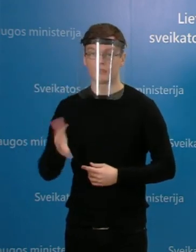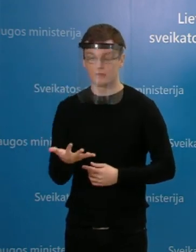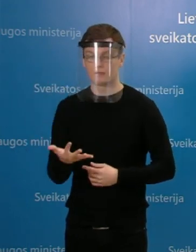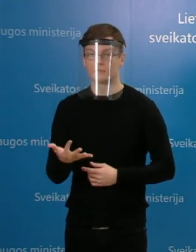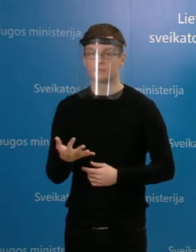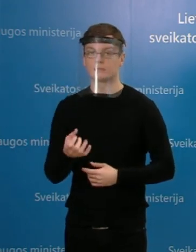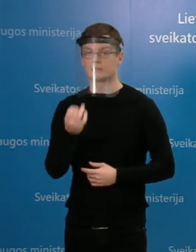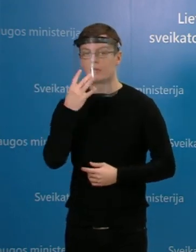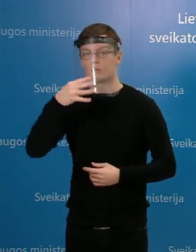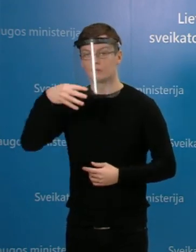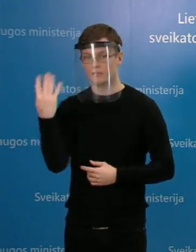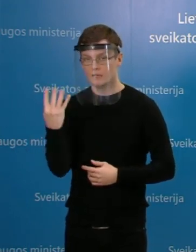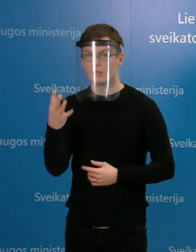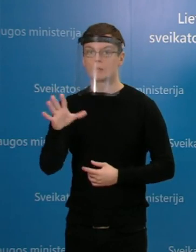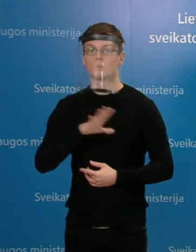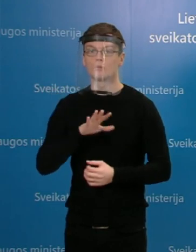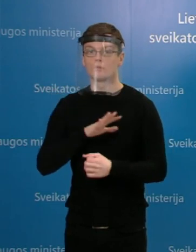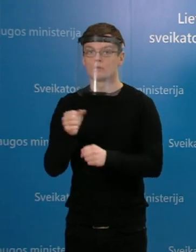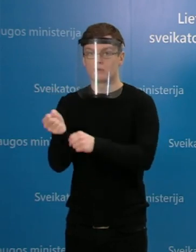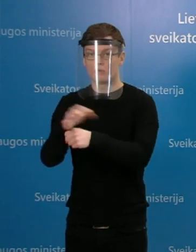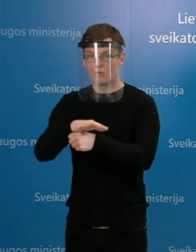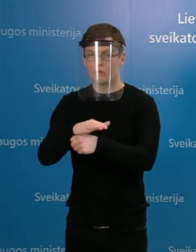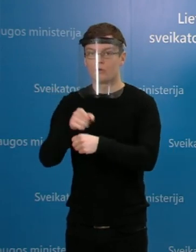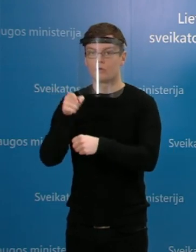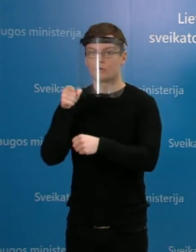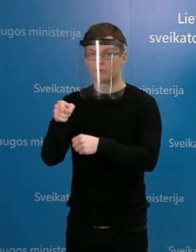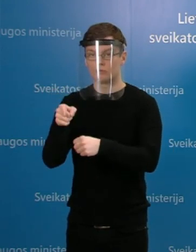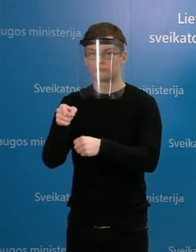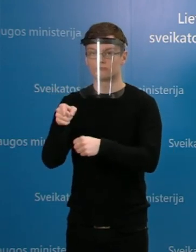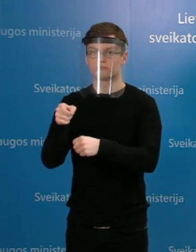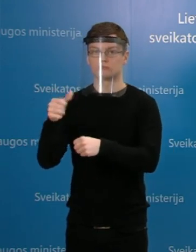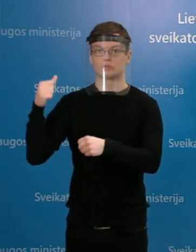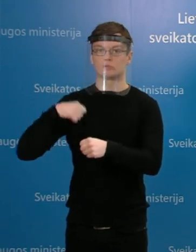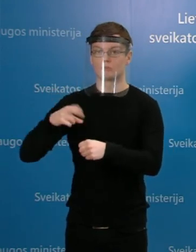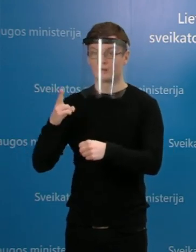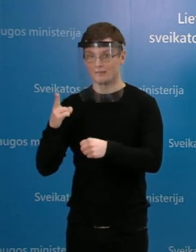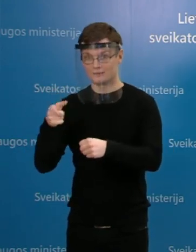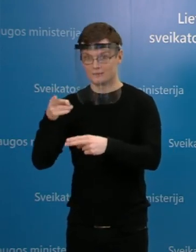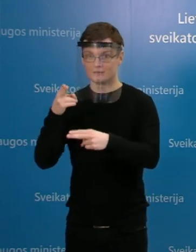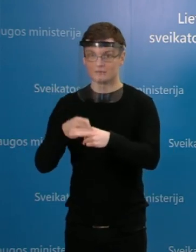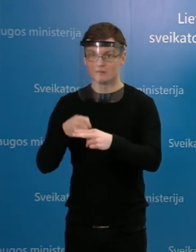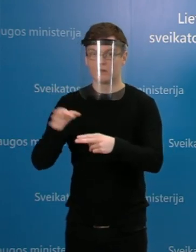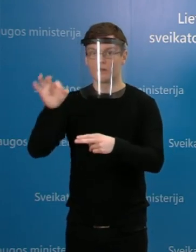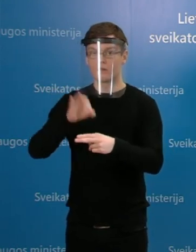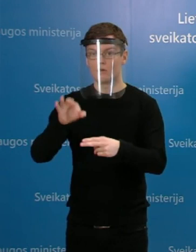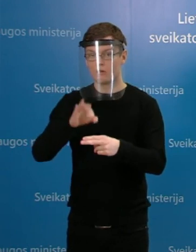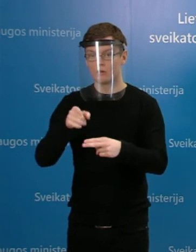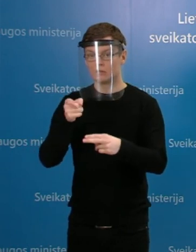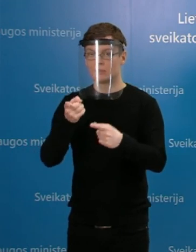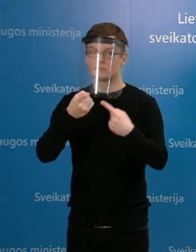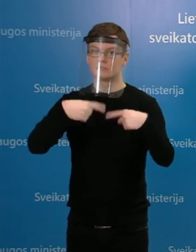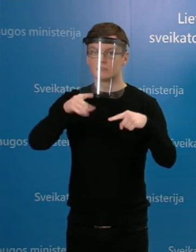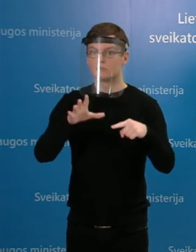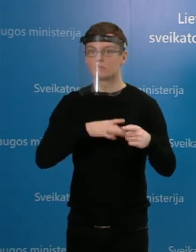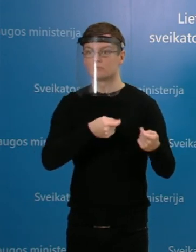gegužės buvo atliktas COVID ligos tyrimas pacientui. Dėl jo perkelinimo į tą skyrių pacientas jokių